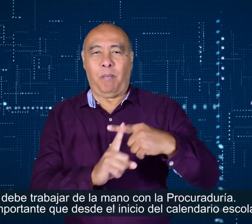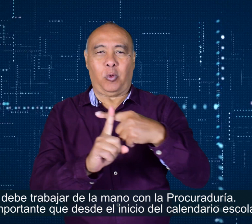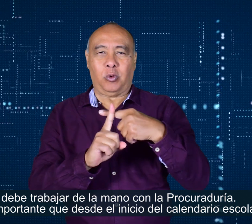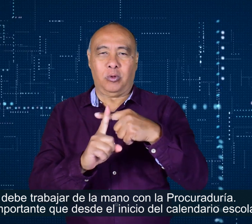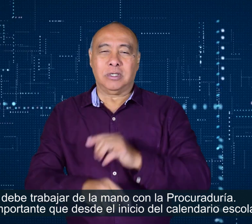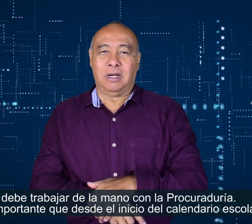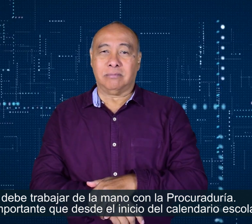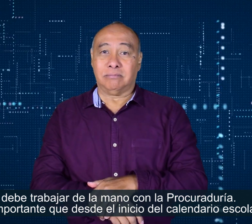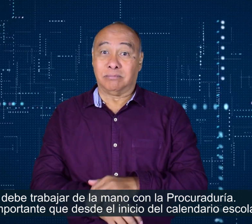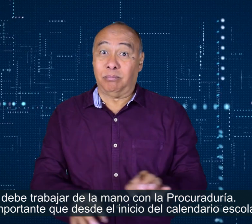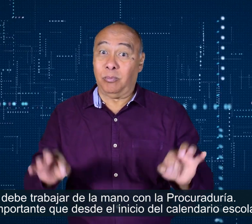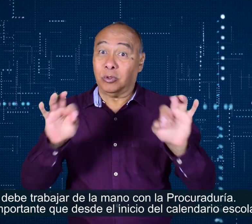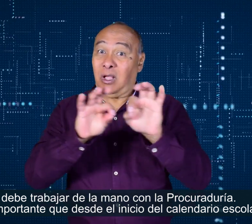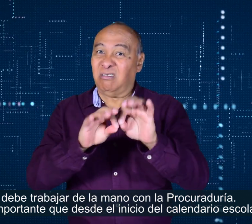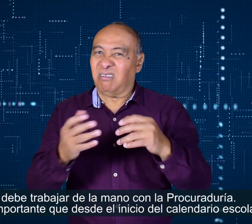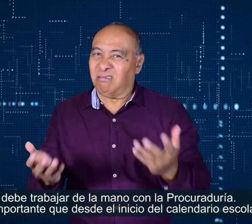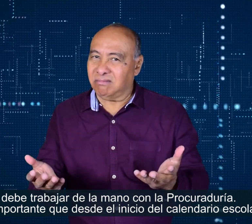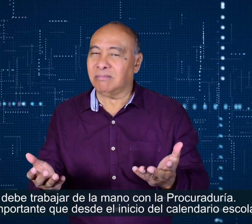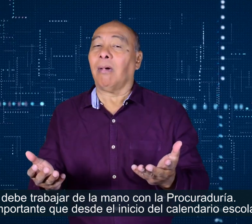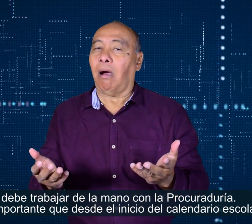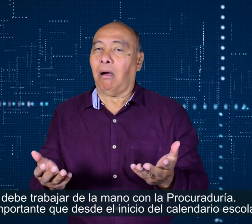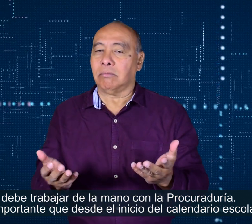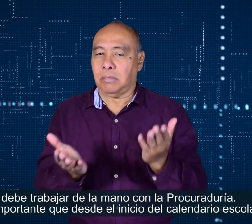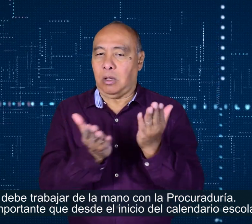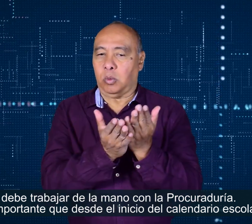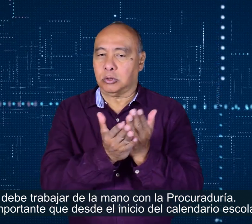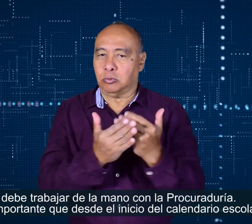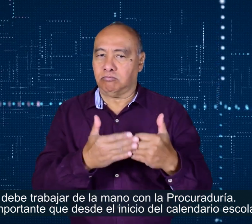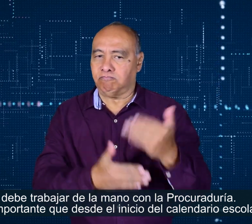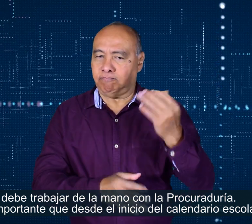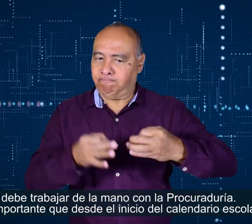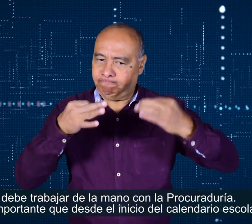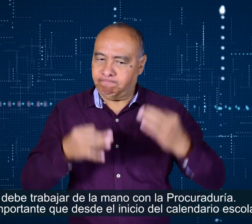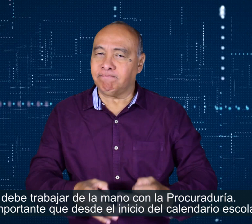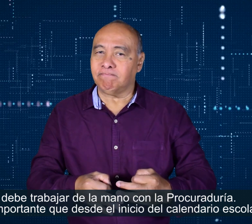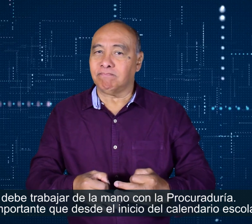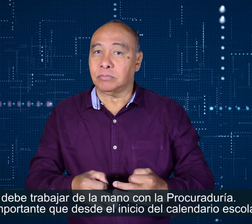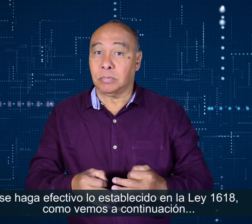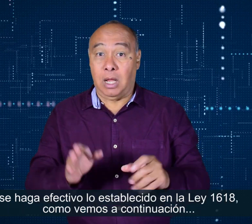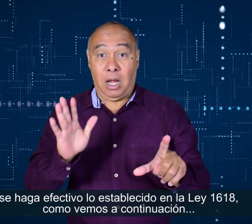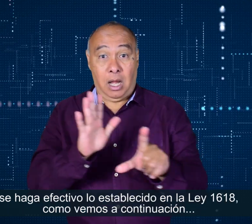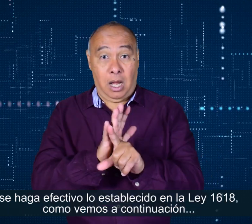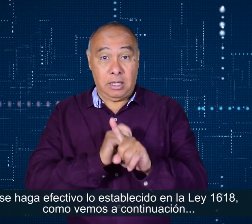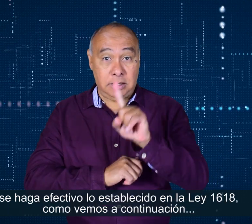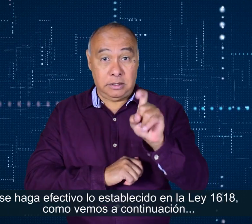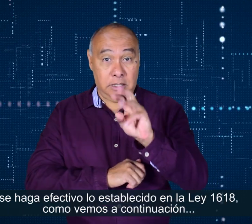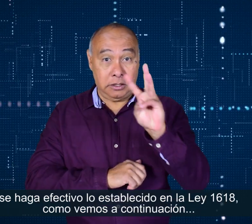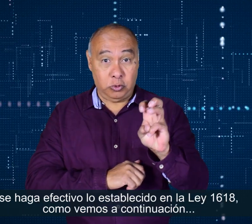de la mano con la Procuraduría. Es importante que desde el inicio del calendario escolar se haga efectivo lo